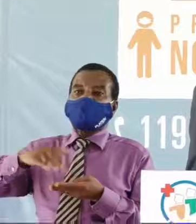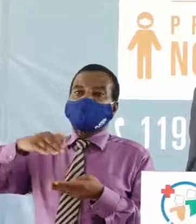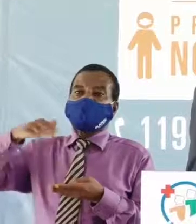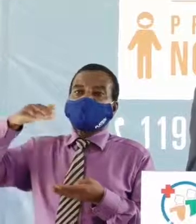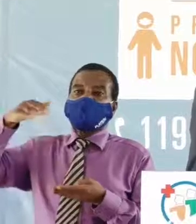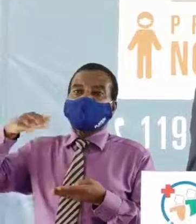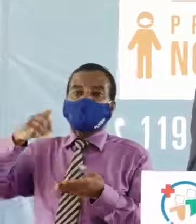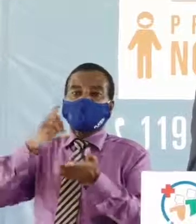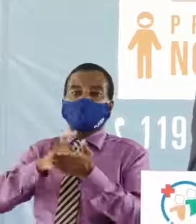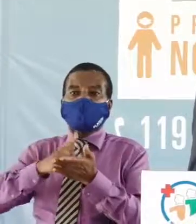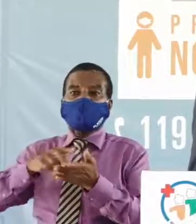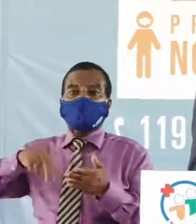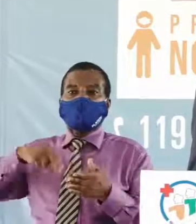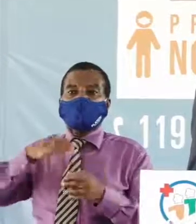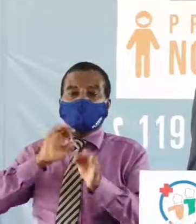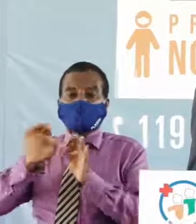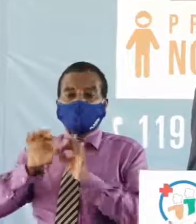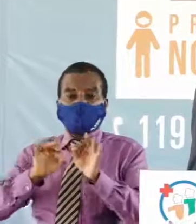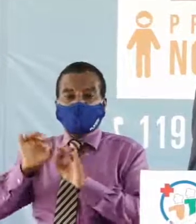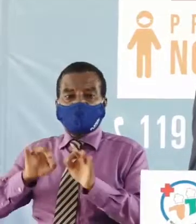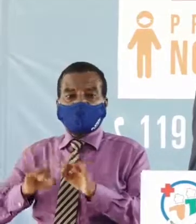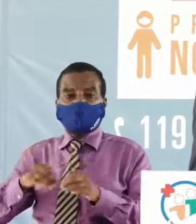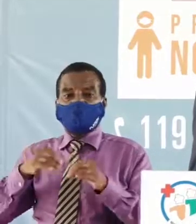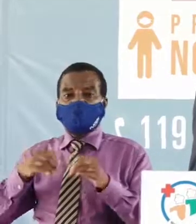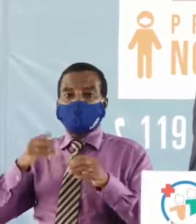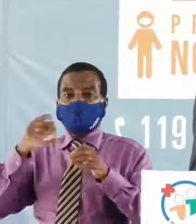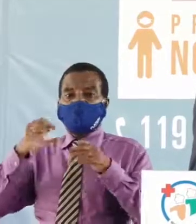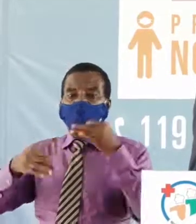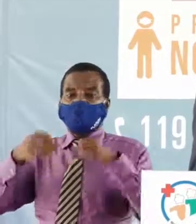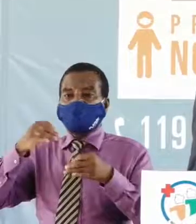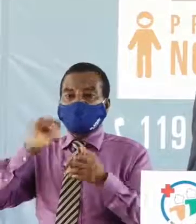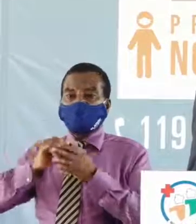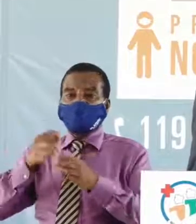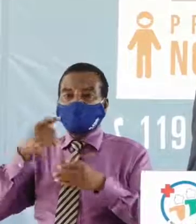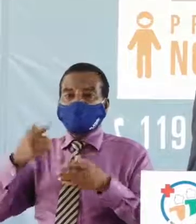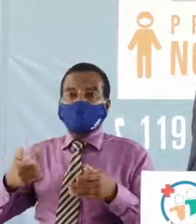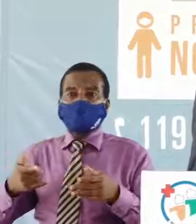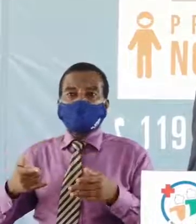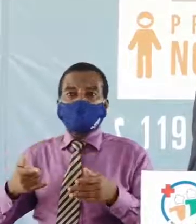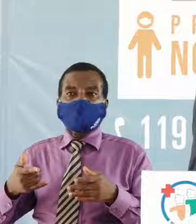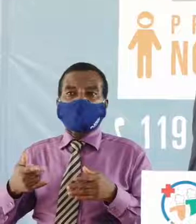docteur Kwasi nous explique ce qui justifie cette situation qu'on puisse mieux le comprendre merci